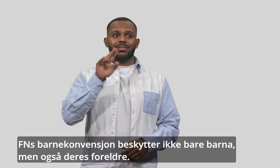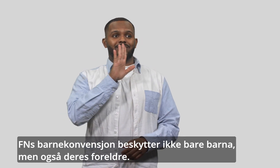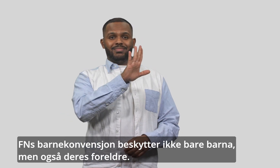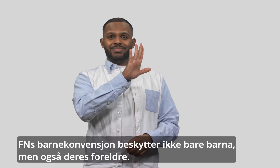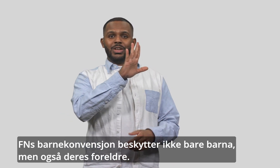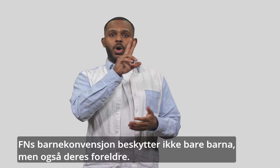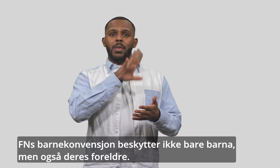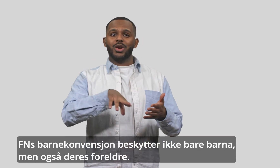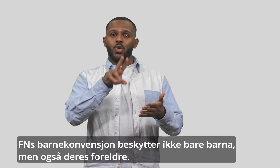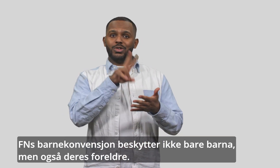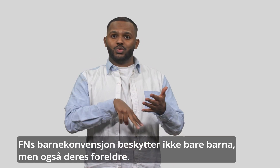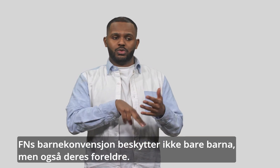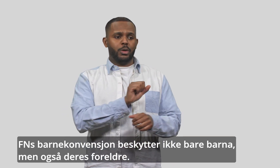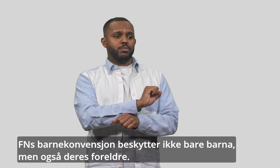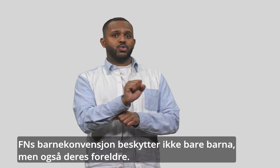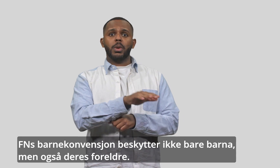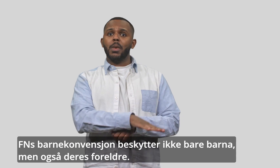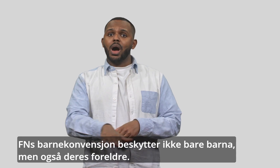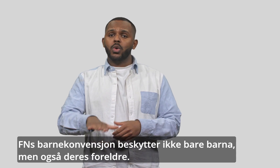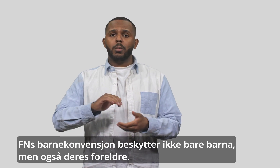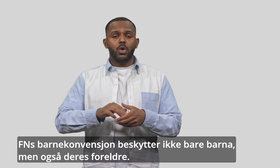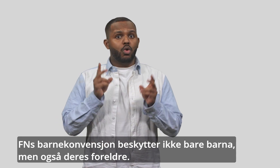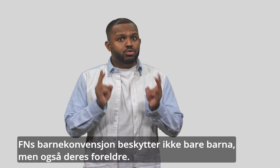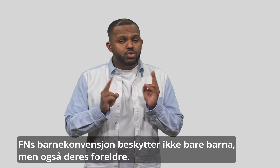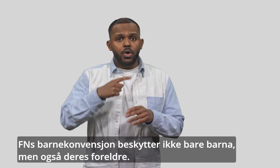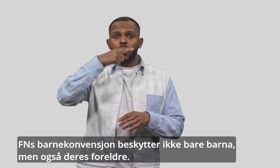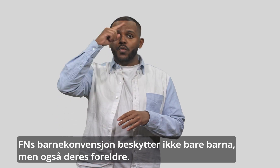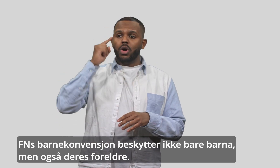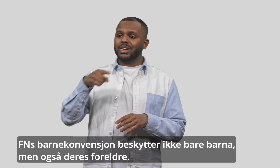barnekonvensjon beskytter ikke bare barna, men også deres foreldre. 46.